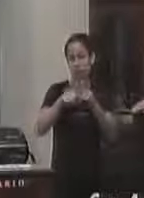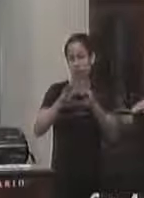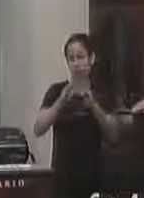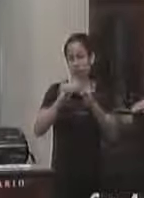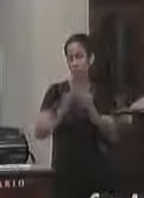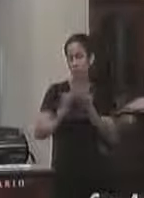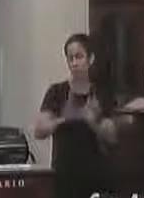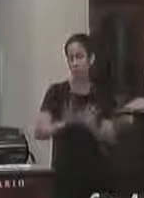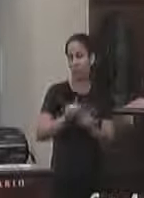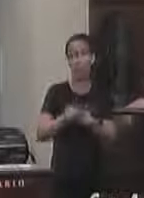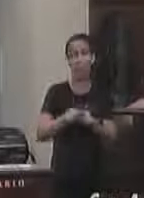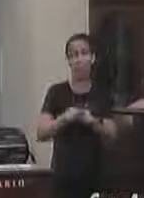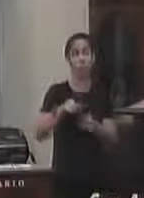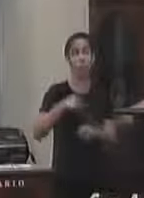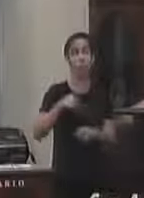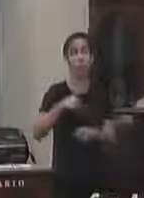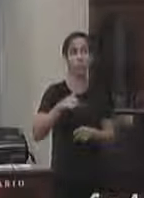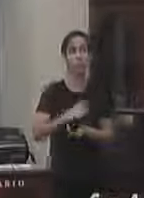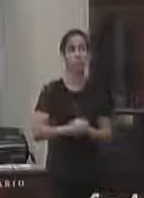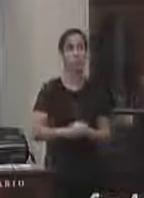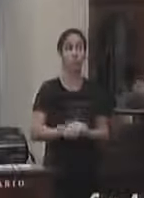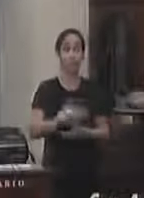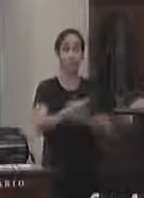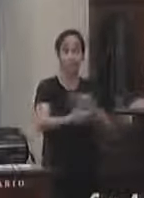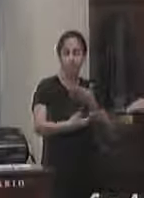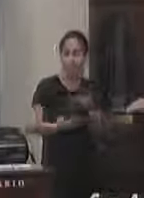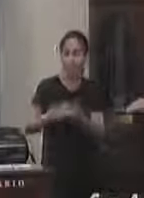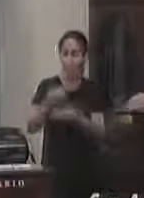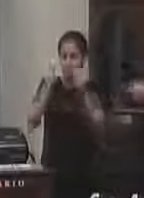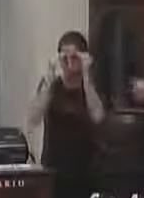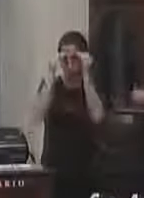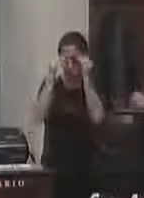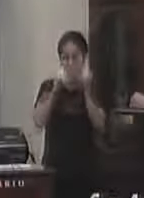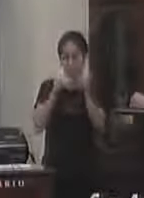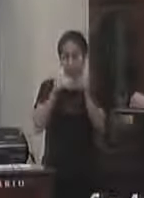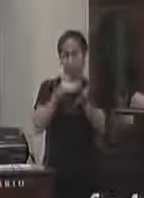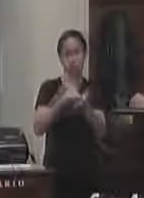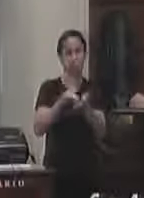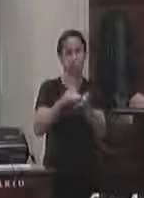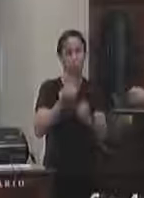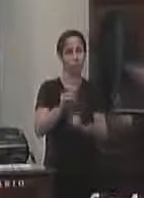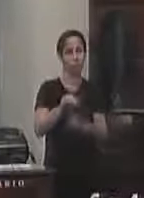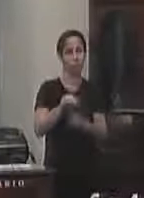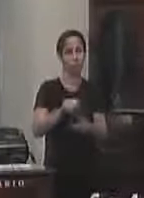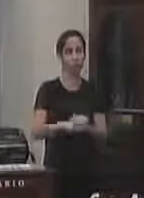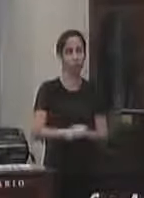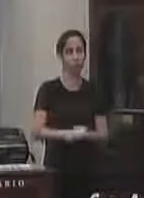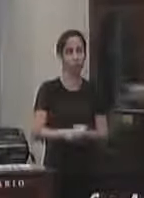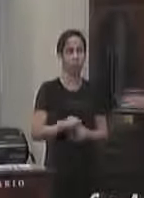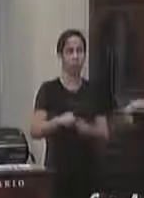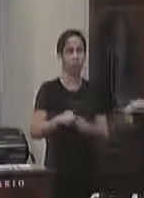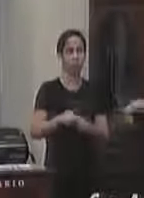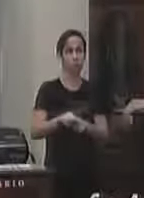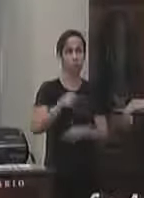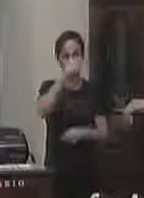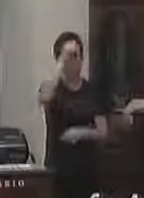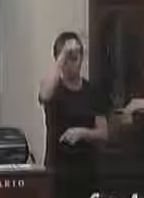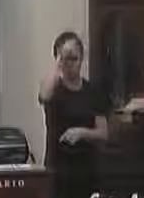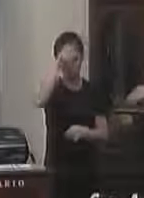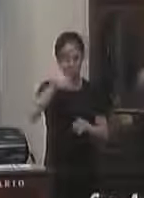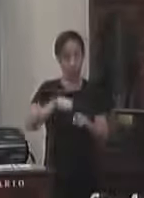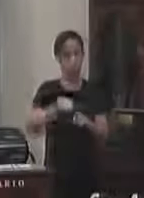sala de aula e existe uma relação de muito respeito entre a secretaria de educação e entre a rede municipal